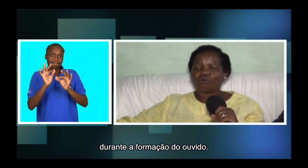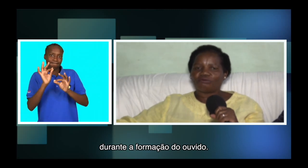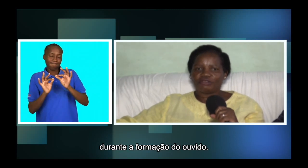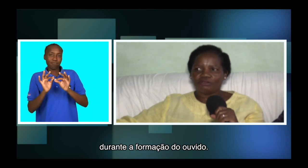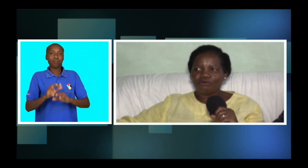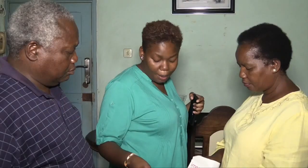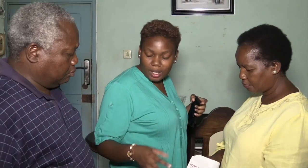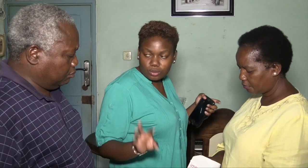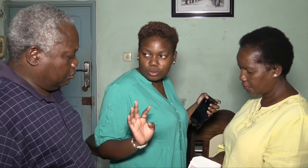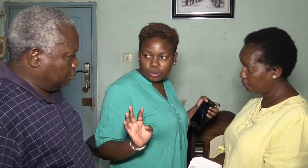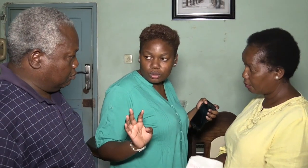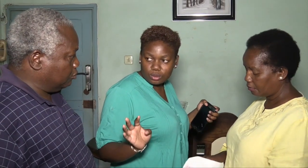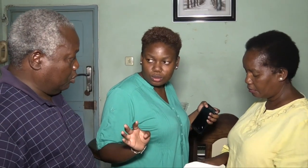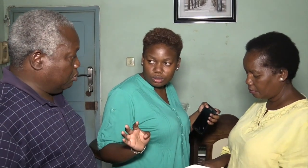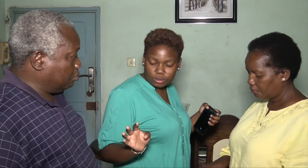do ouvido.